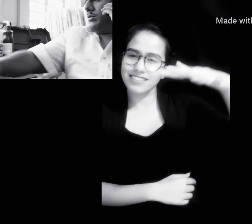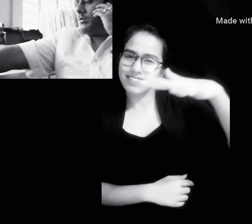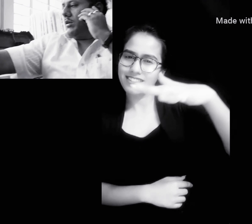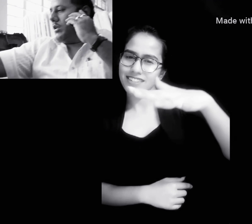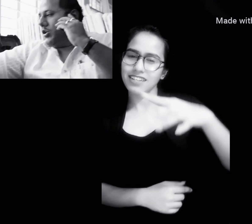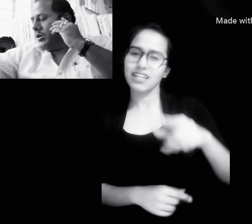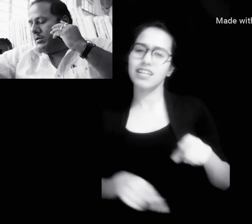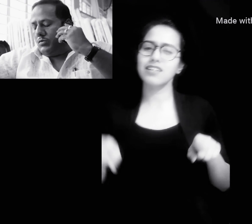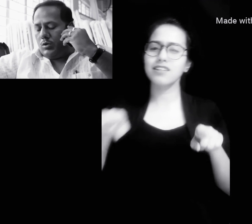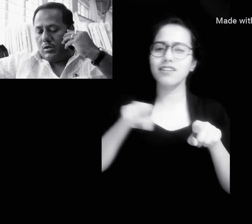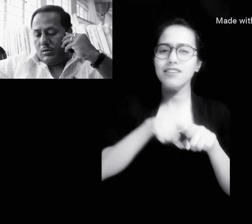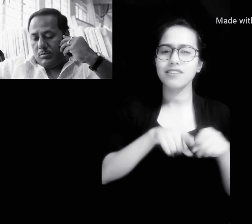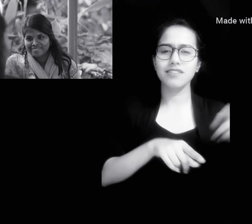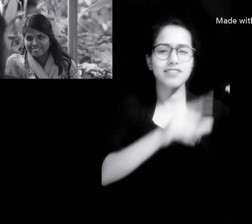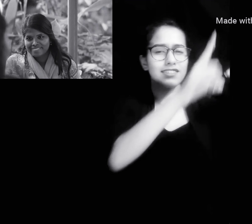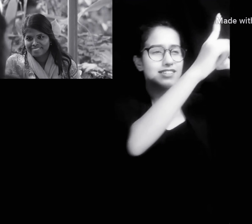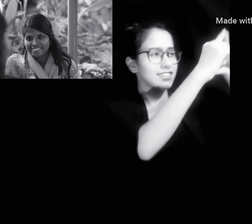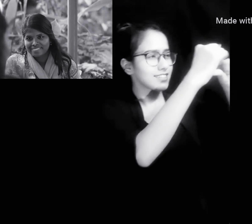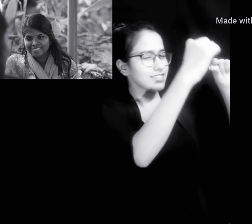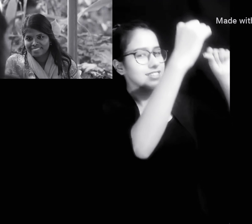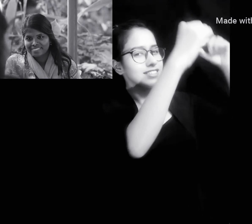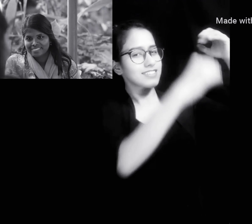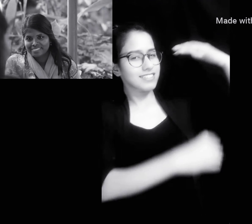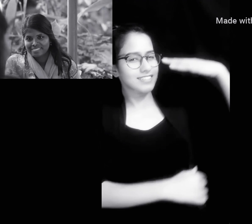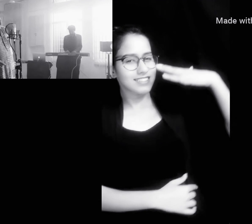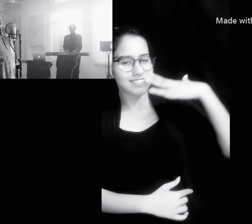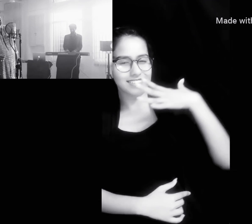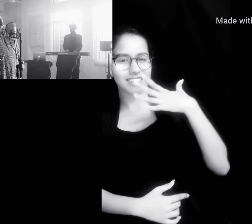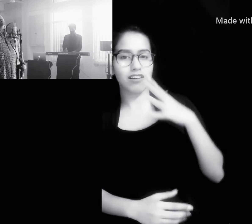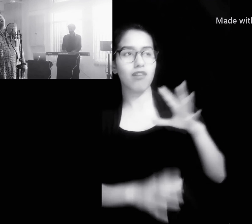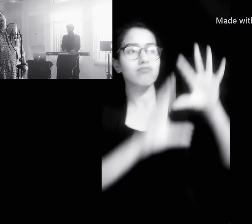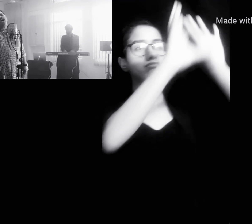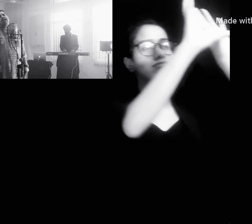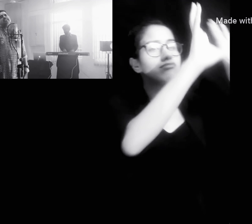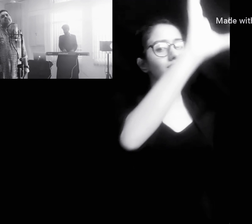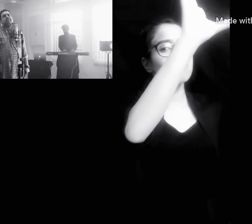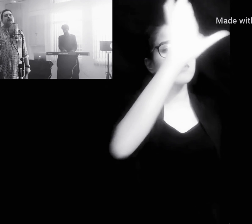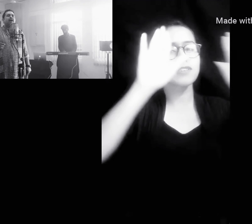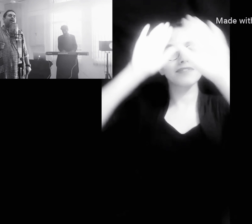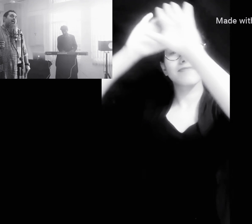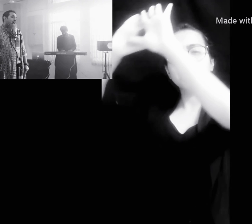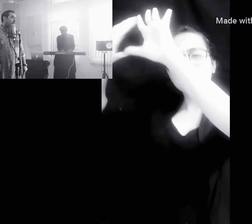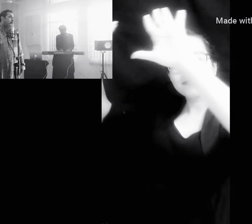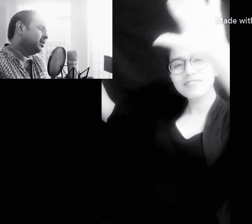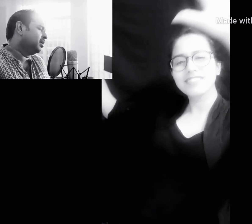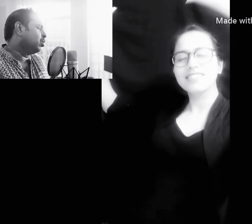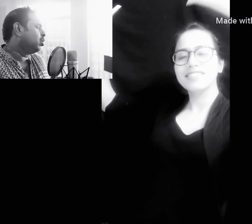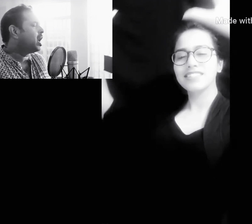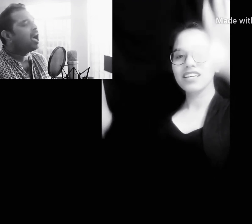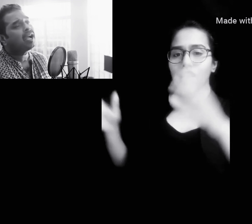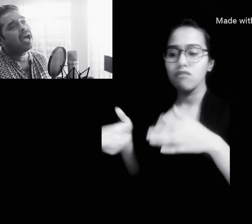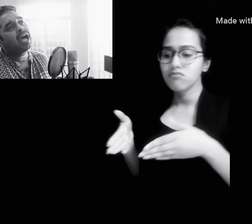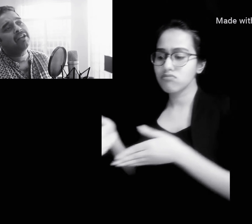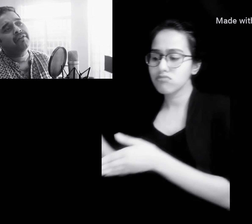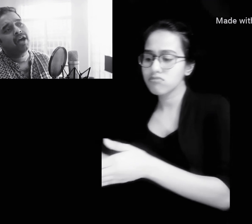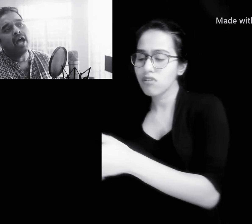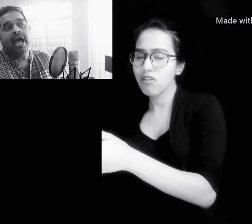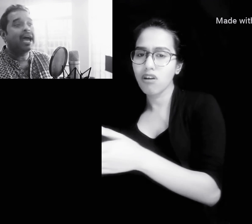उतना ही मेरा बादल हो या आस्मां राहे हो या कारवां